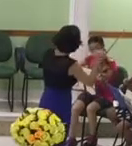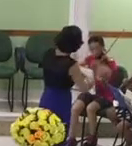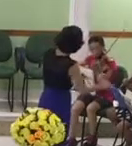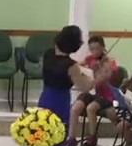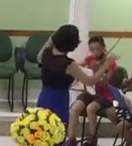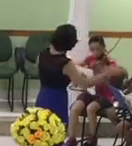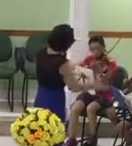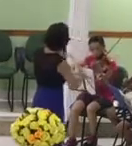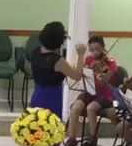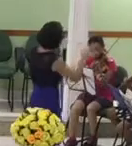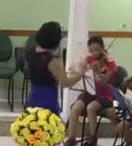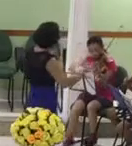Amém